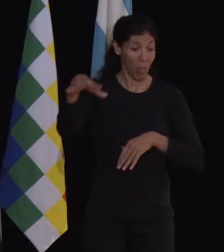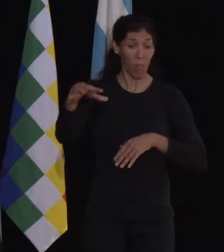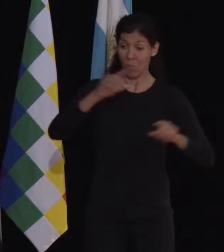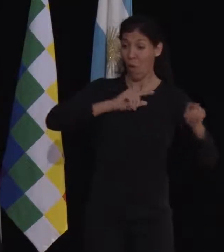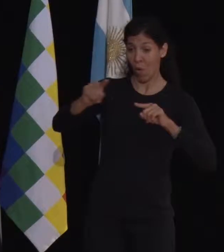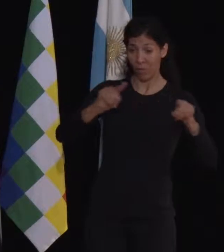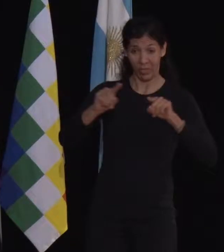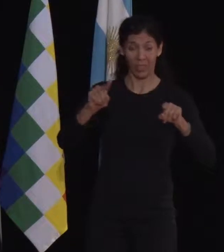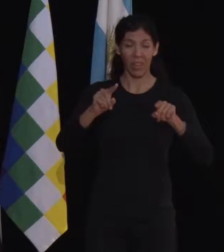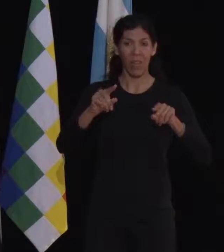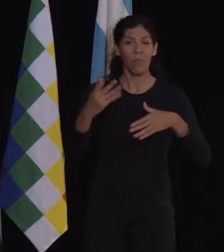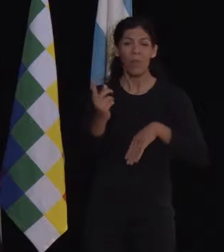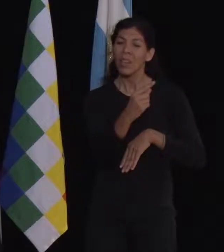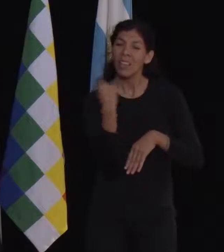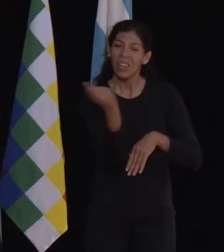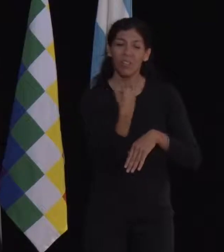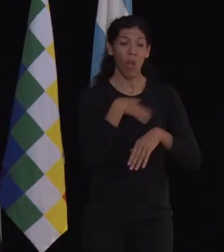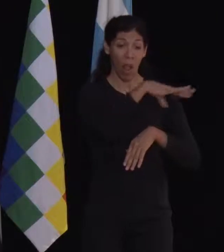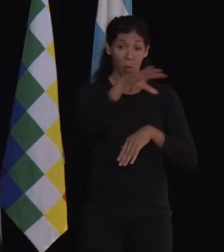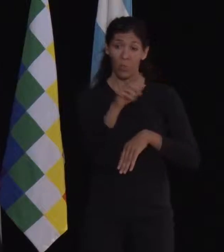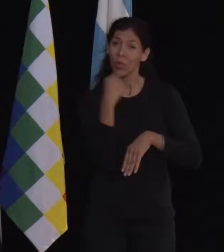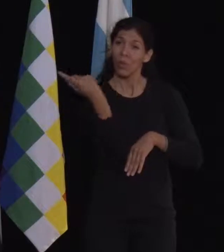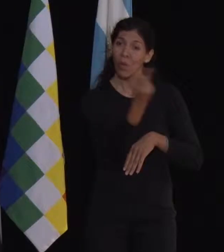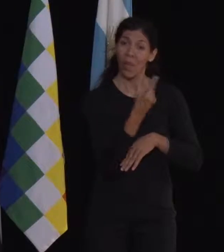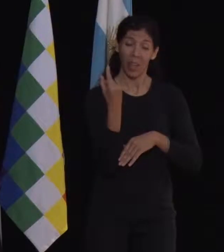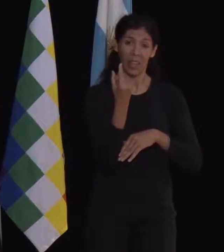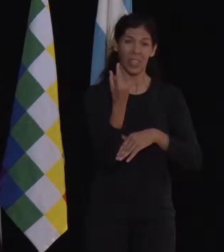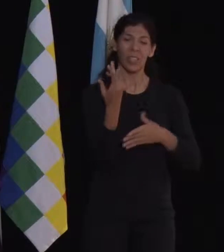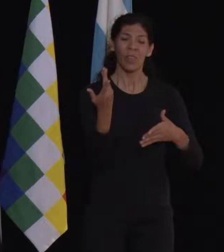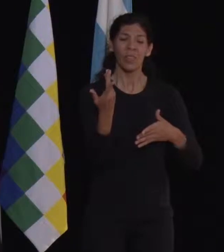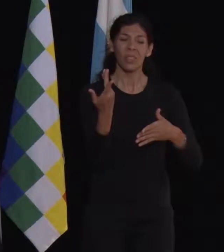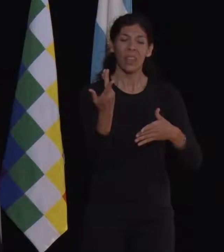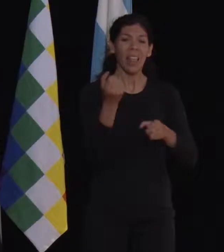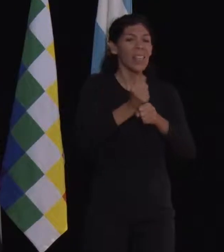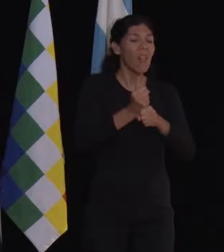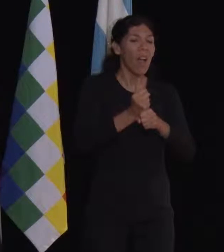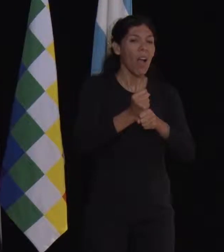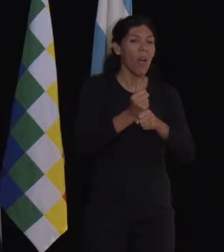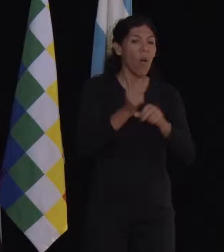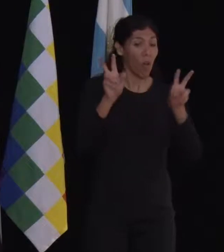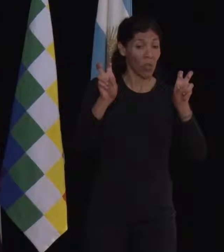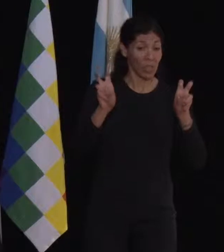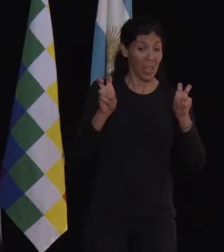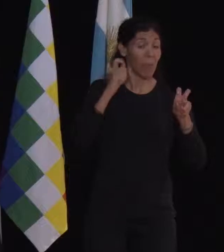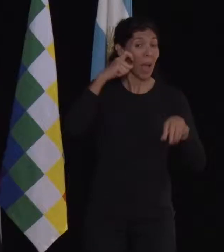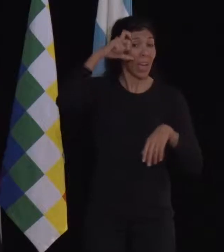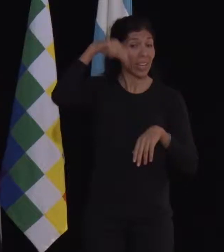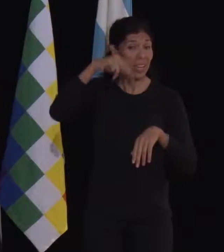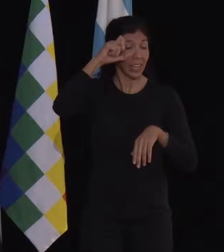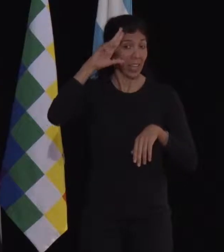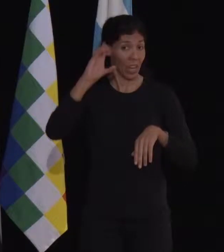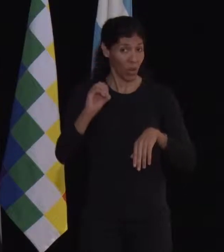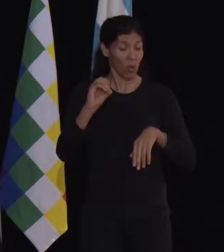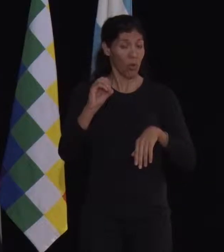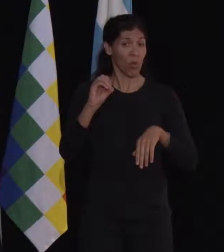porque el aporte que ellos hicieron fue no tratar de trabajar la temática de género desde una